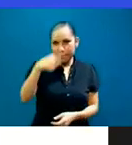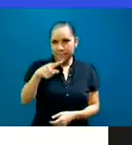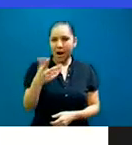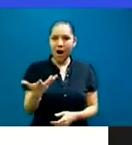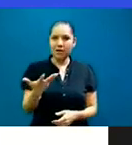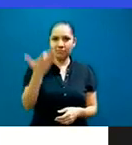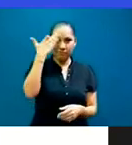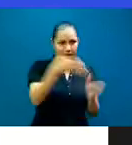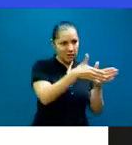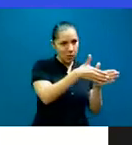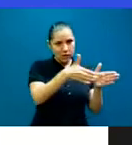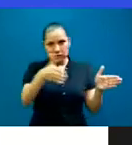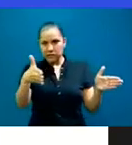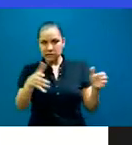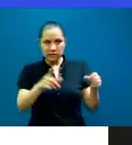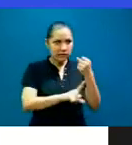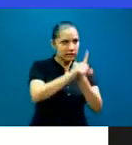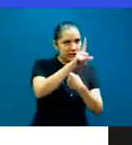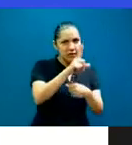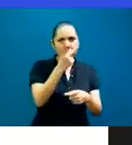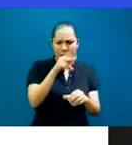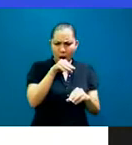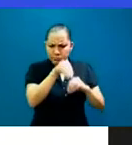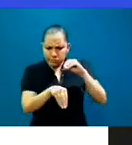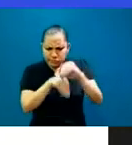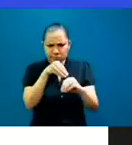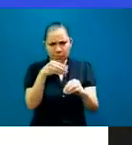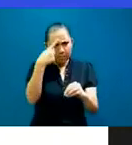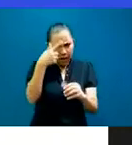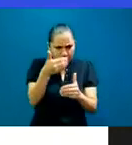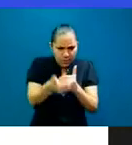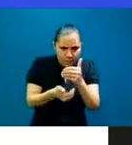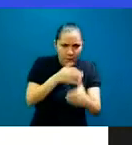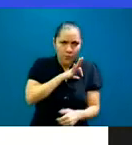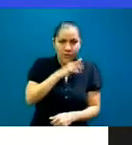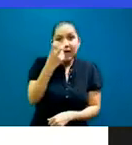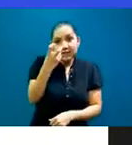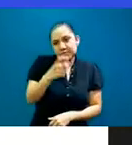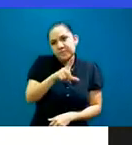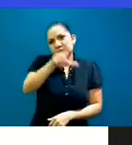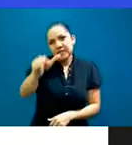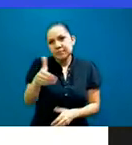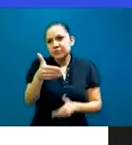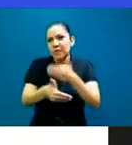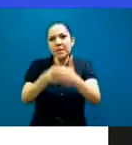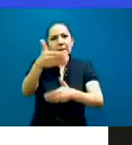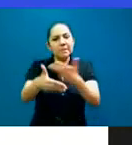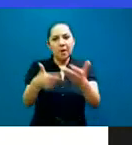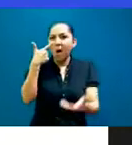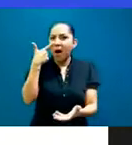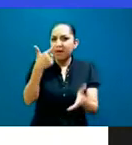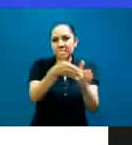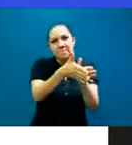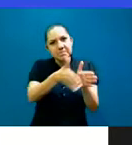Y pues ya, lo demás, ya se irá dando por autonomía, ¿no? Y también publicamos un libro